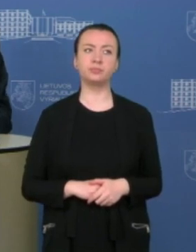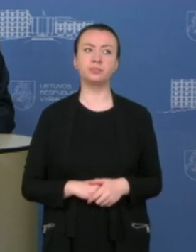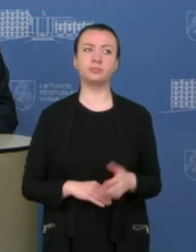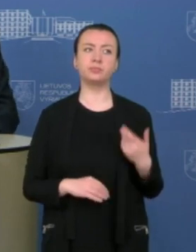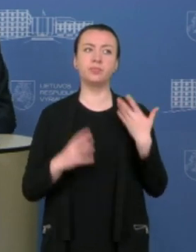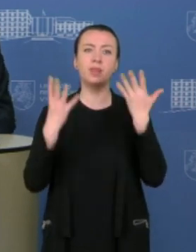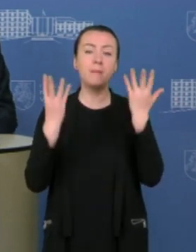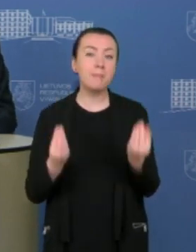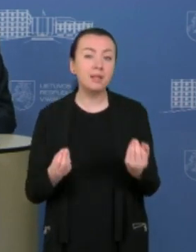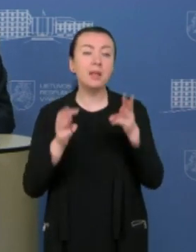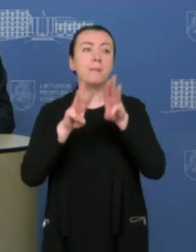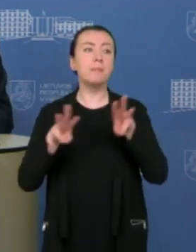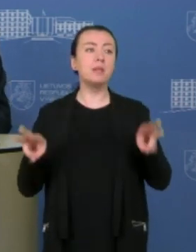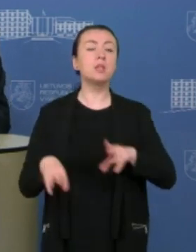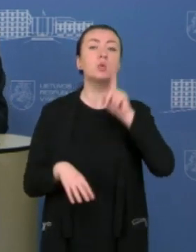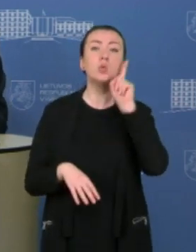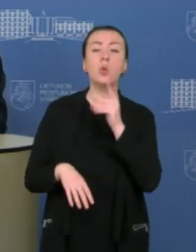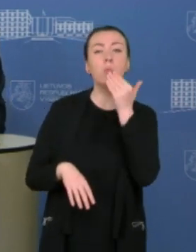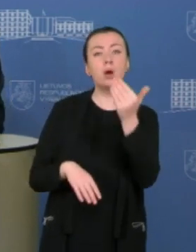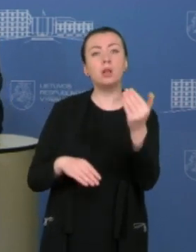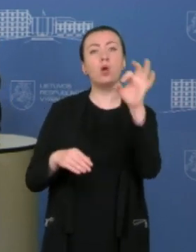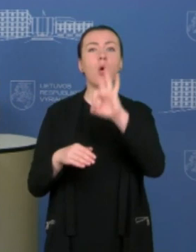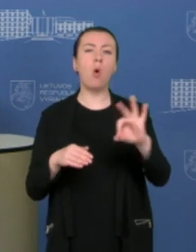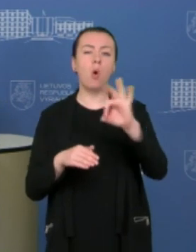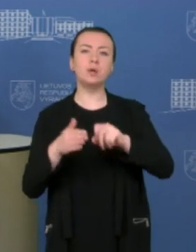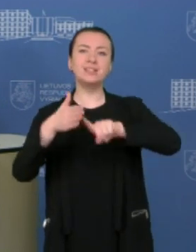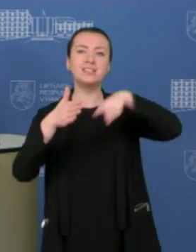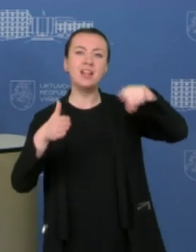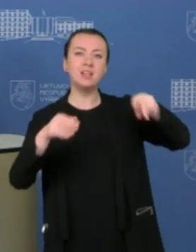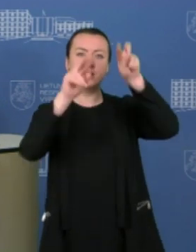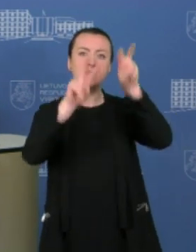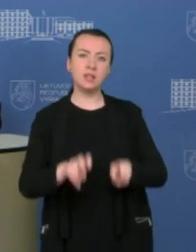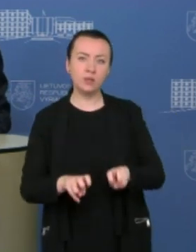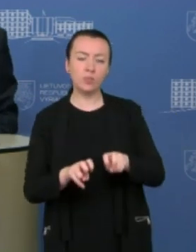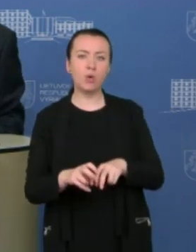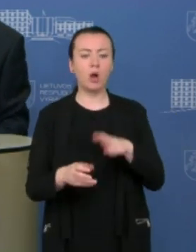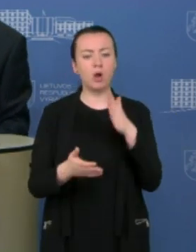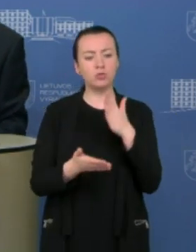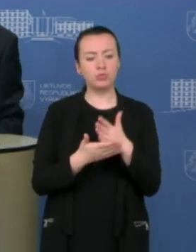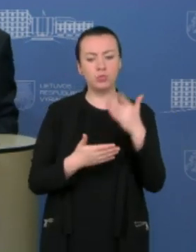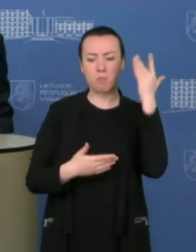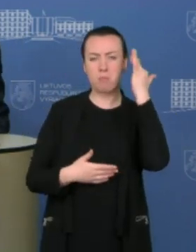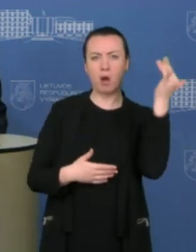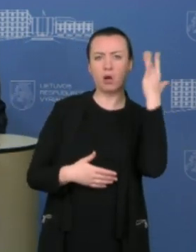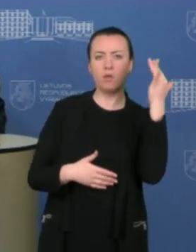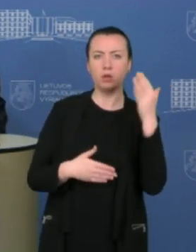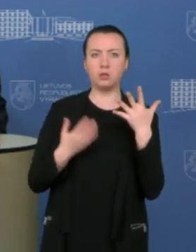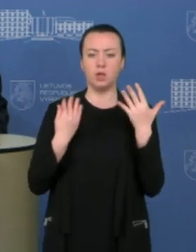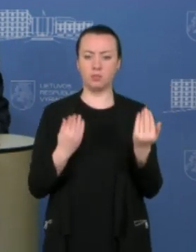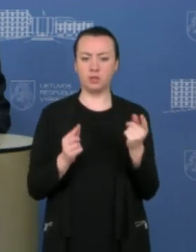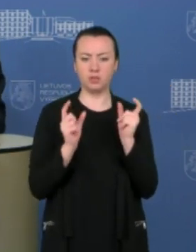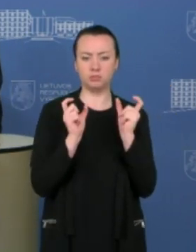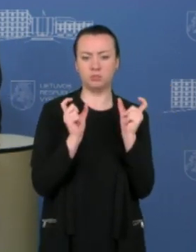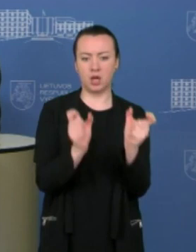Labadiena, ministra. Dar noriu paklausti dėl statistinio tyrimo. Ar nėra pavėluotas pandemijos vidury čia